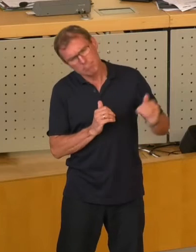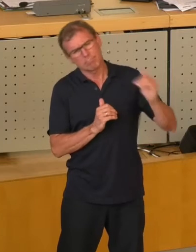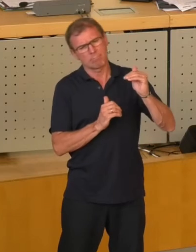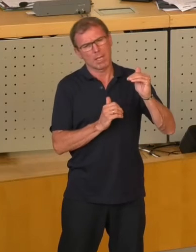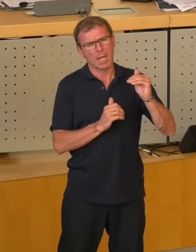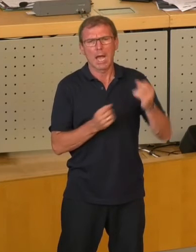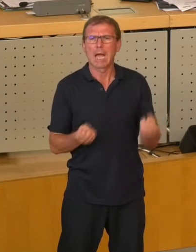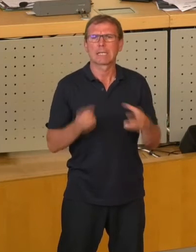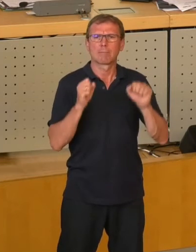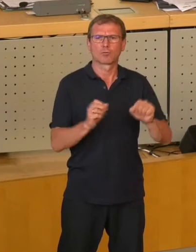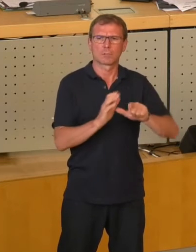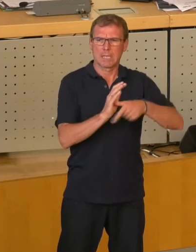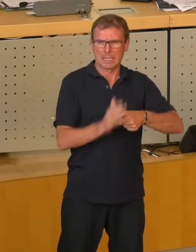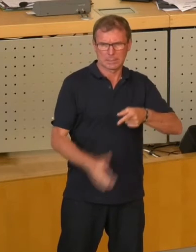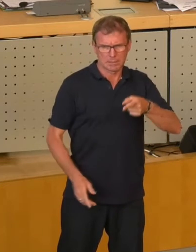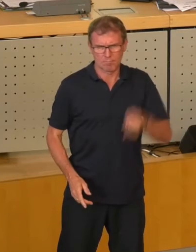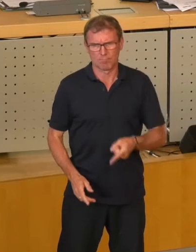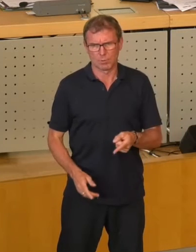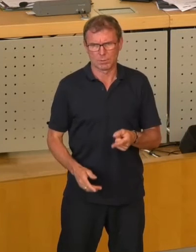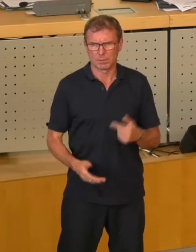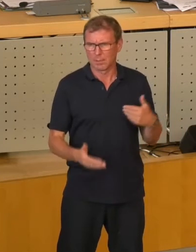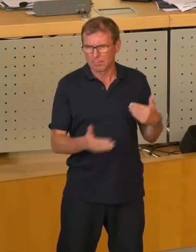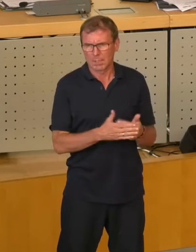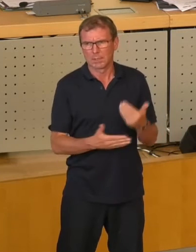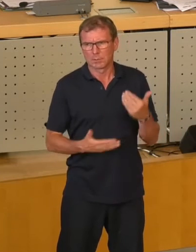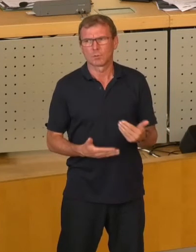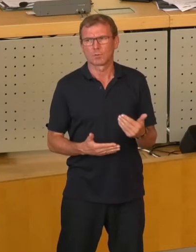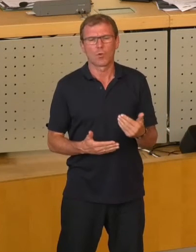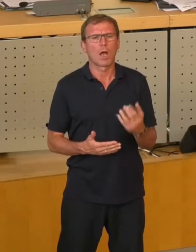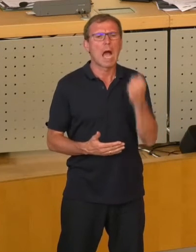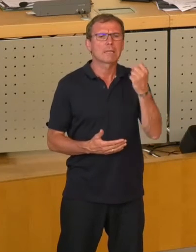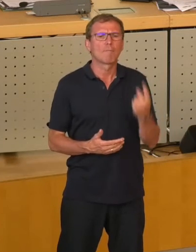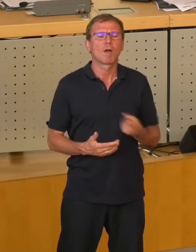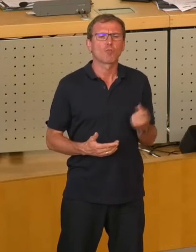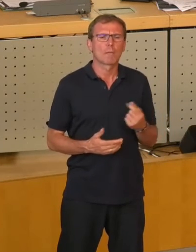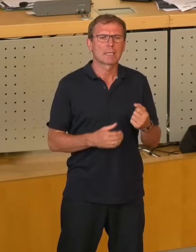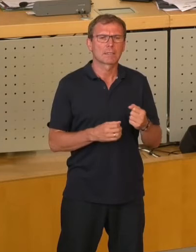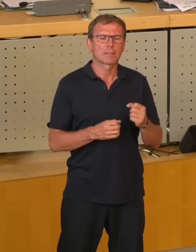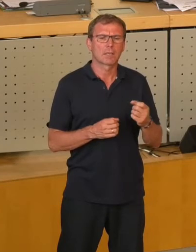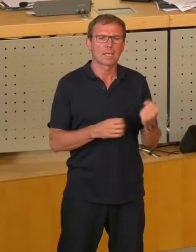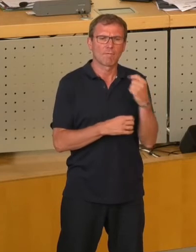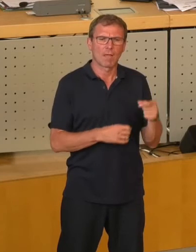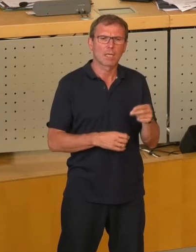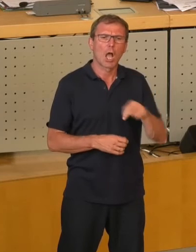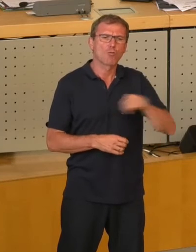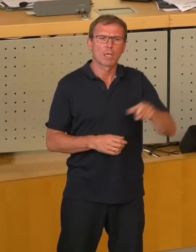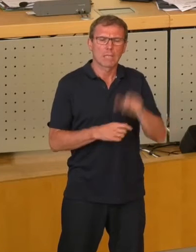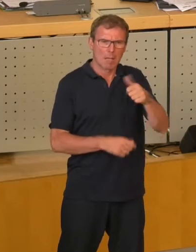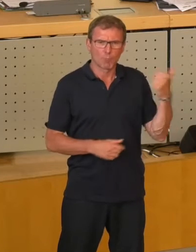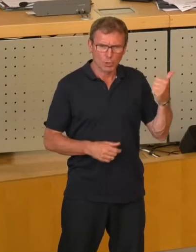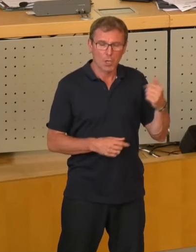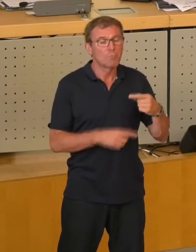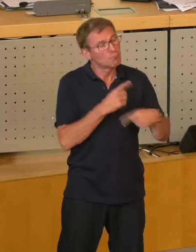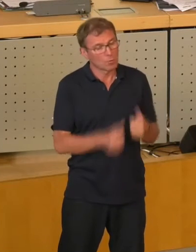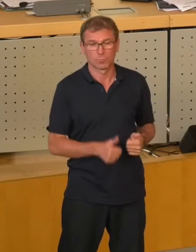Beitrag zum Klimaschutz leistet. Es ist tatsächlich so, dass das Gas und Dampfturbinenkraftwerk Nossener Brücke sehr effizient ist, dass wir damit auch gut im